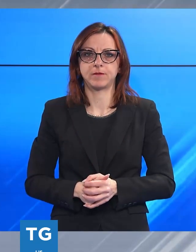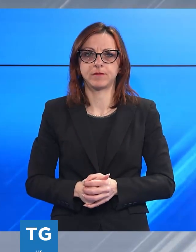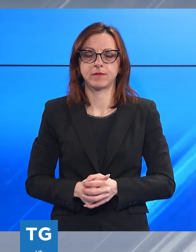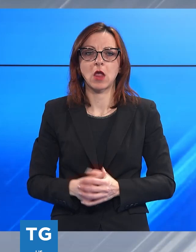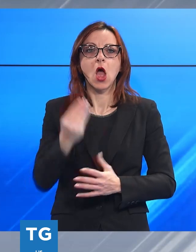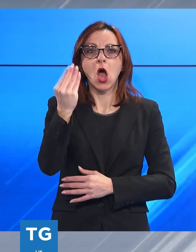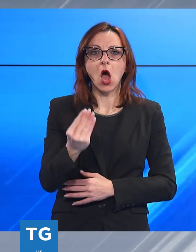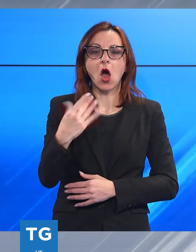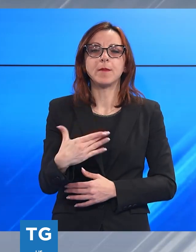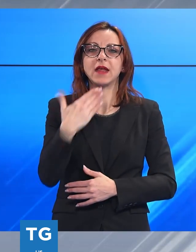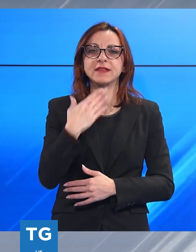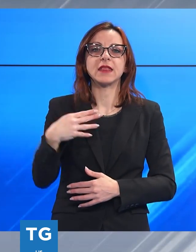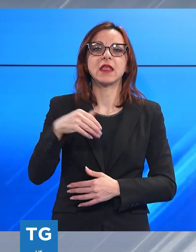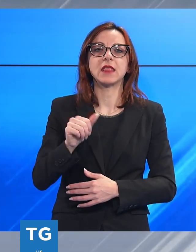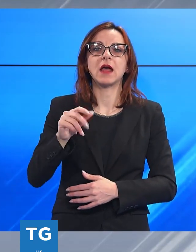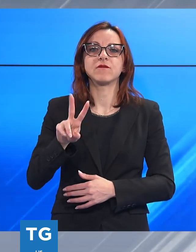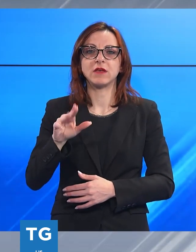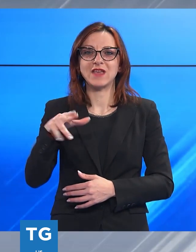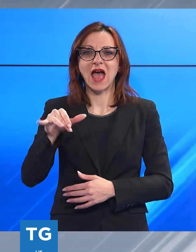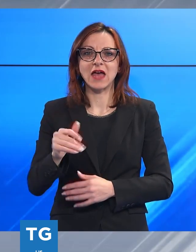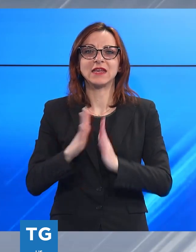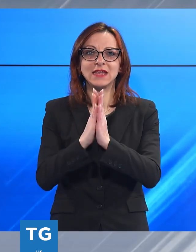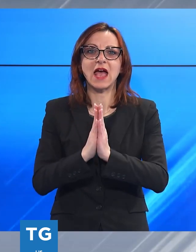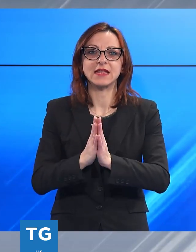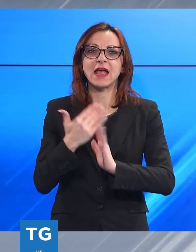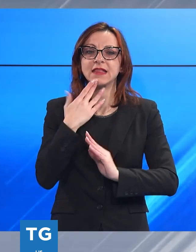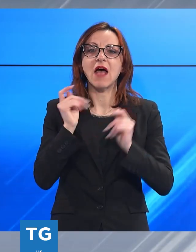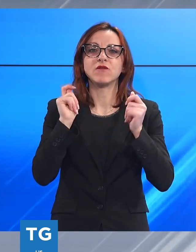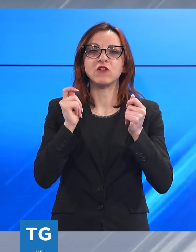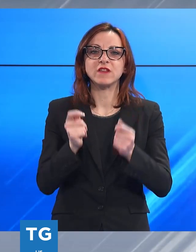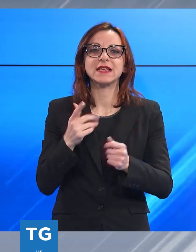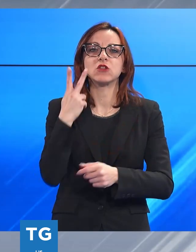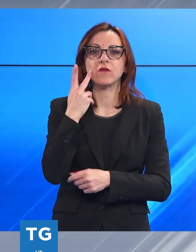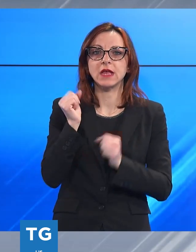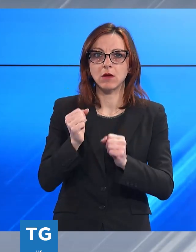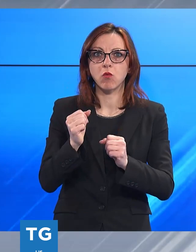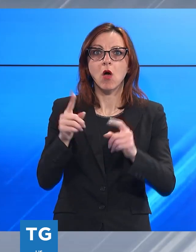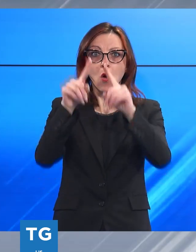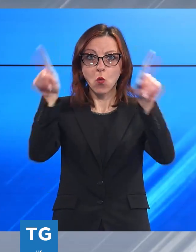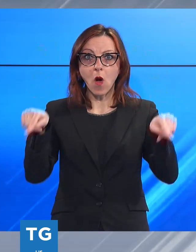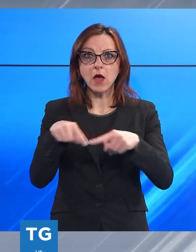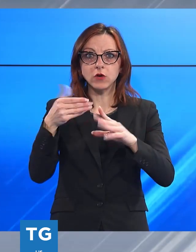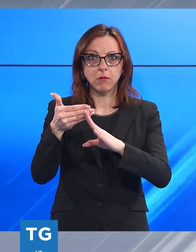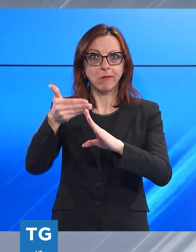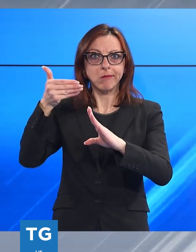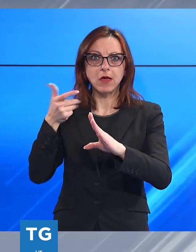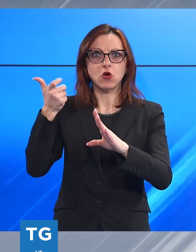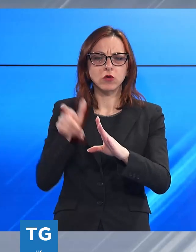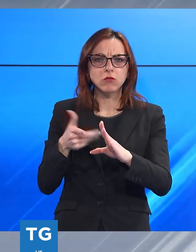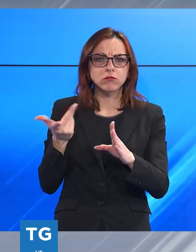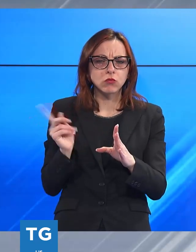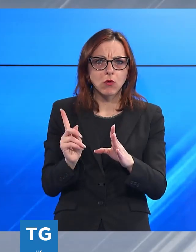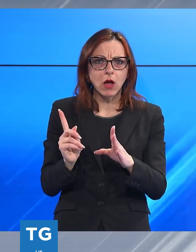esposta in San Franceschetto fino al 28 maggio, il quadro riproduce sullo sfondo la storica chiesa dei pescatori del centro di Via Reggio.